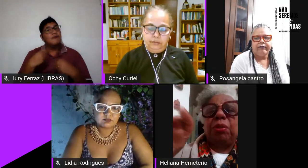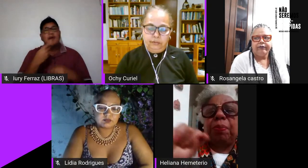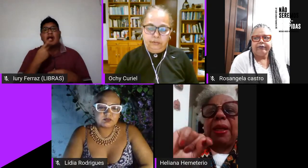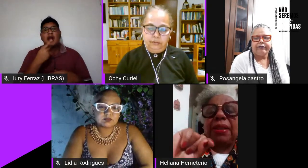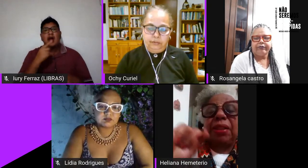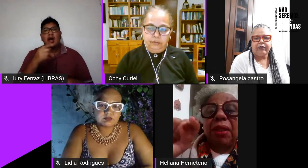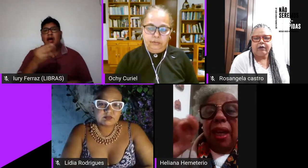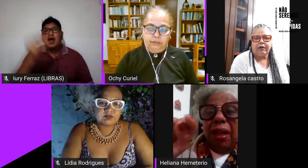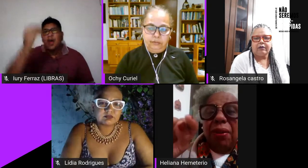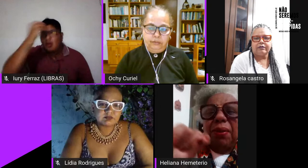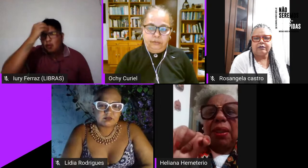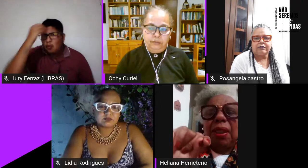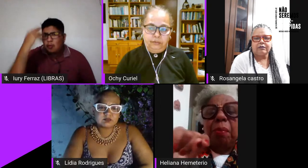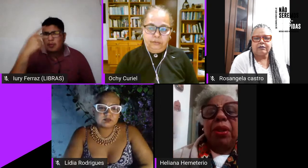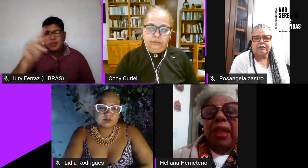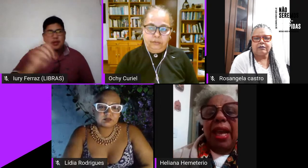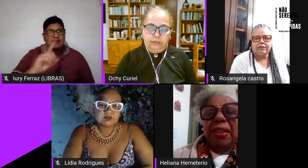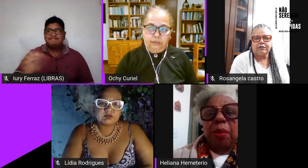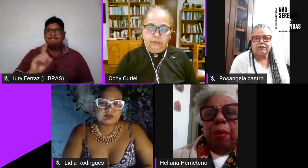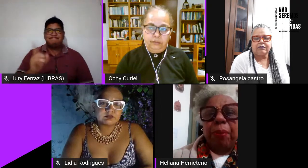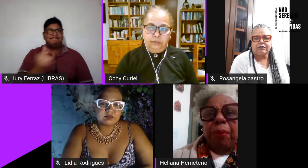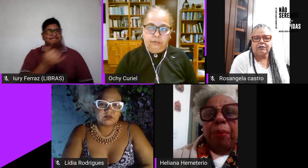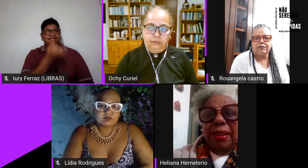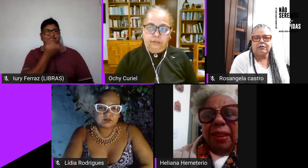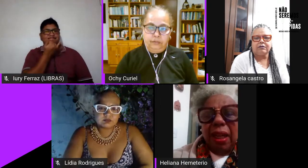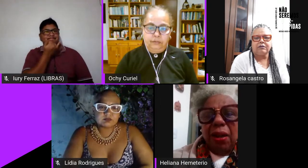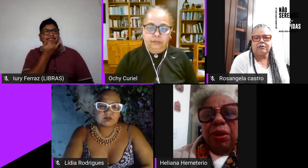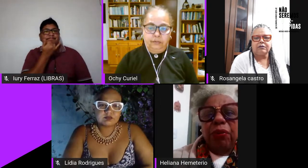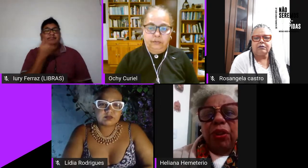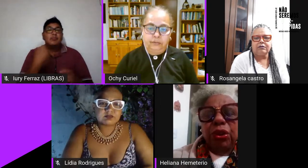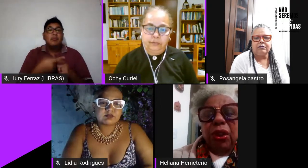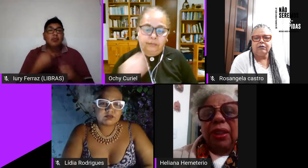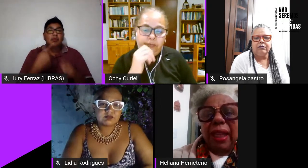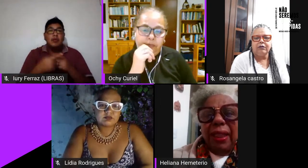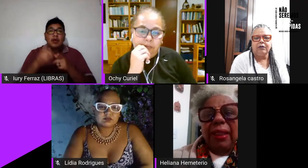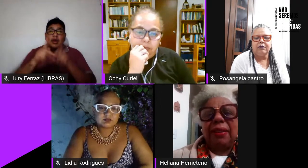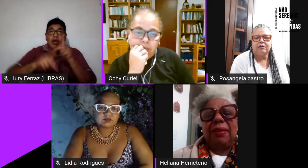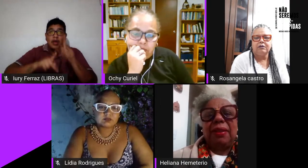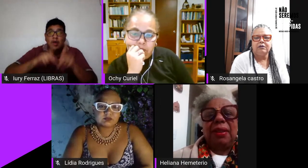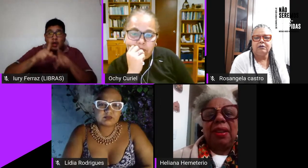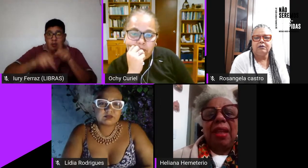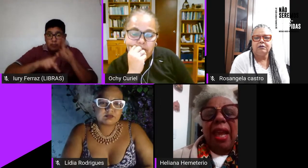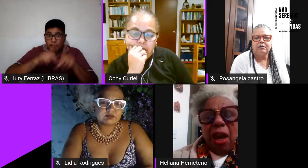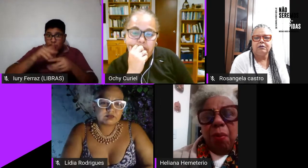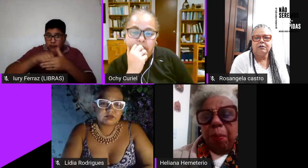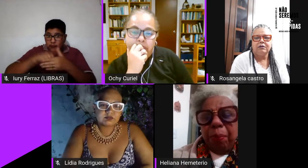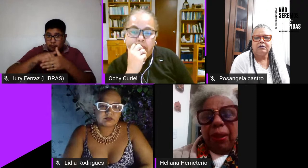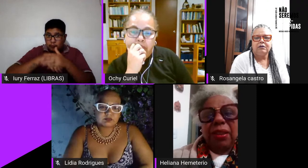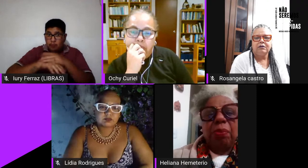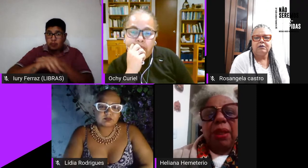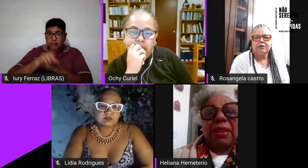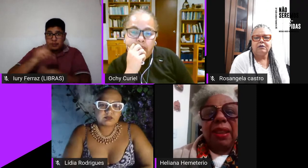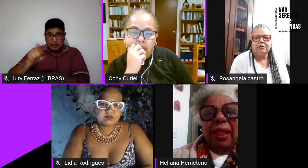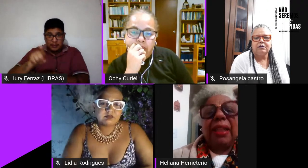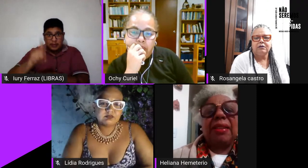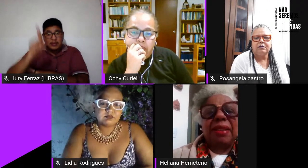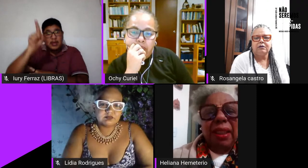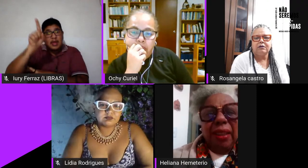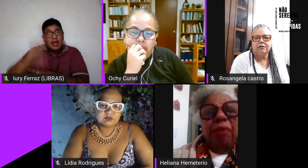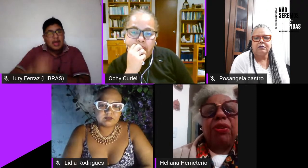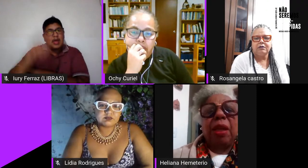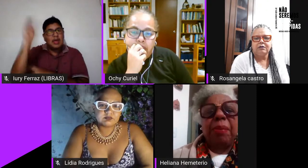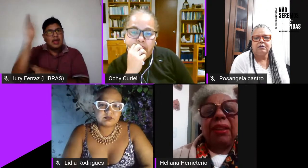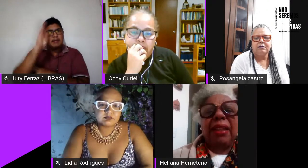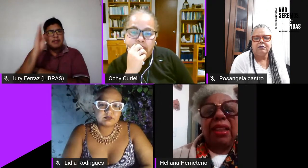nós estamos passando não porque essa população que votou nele é uma população brasileira